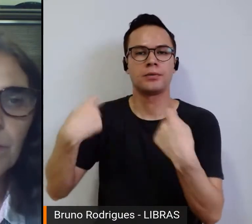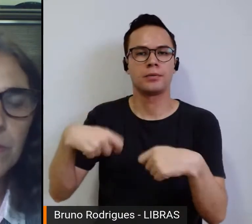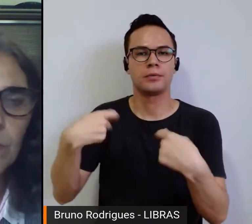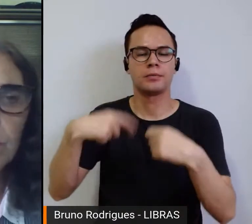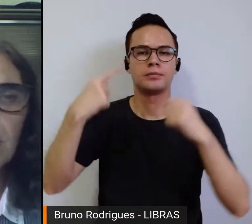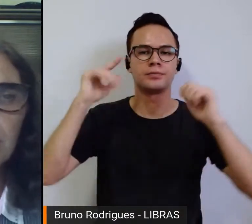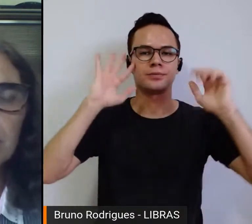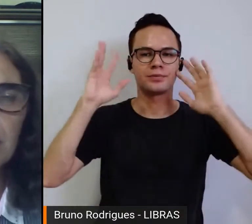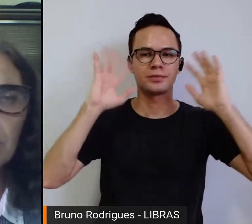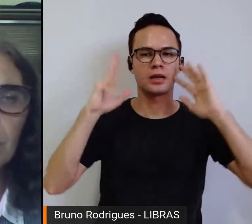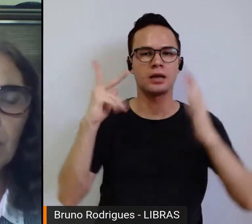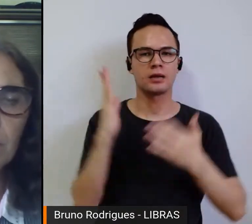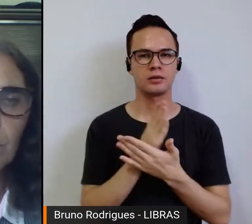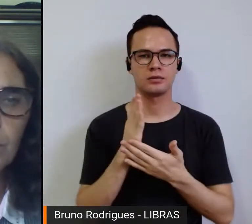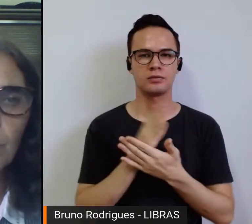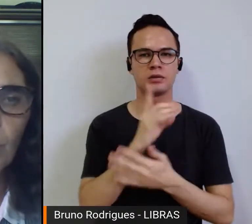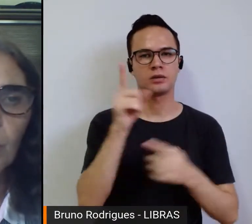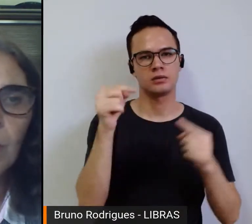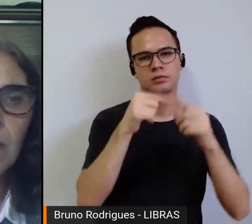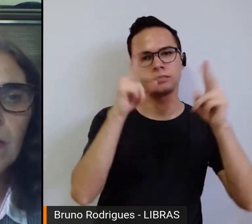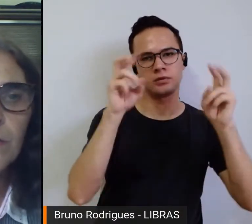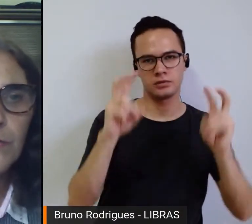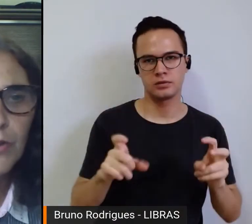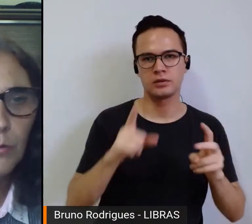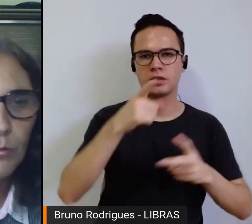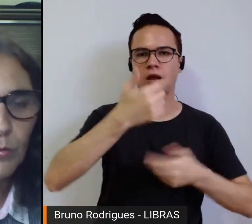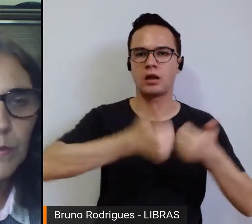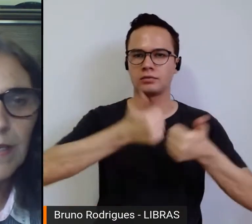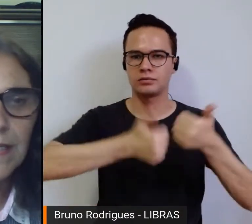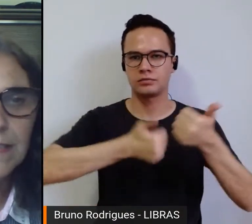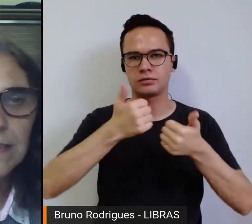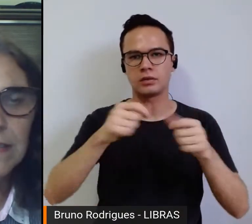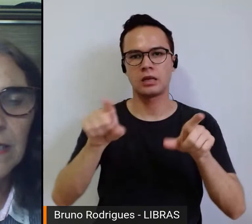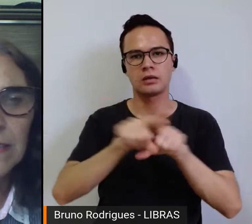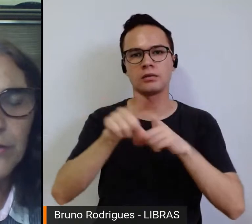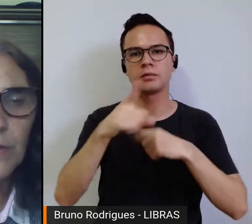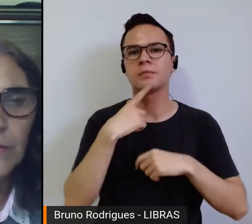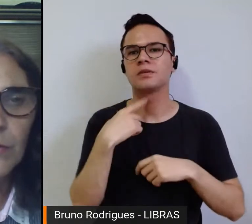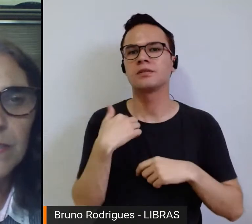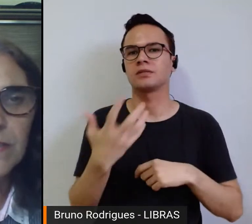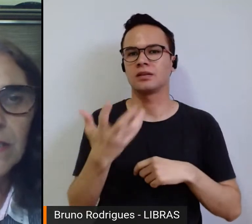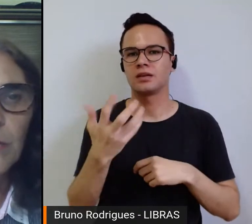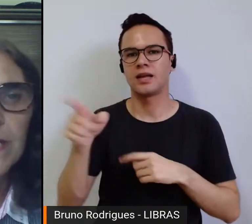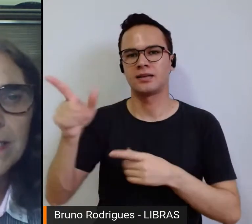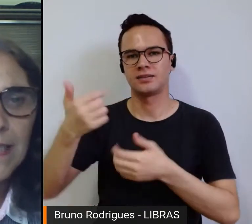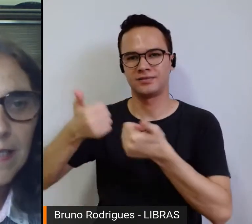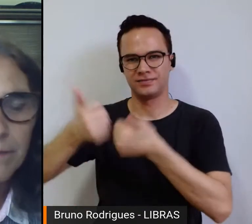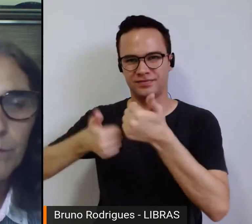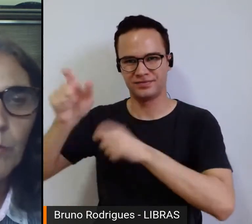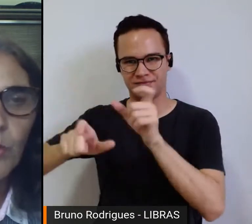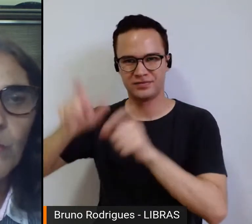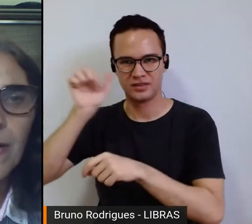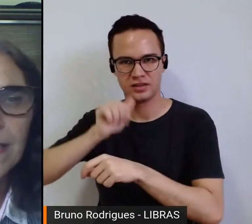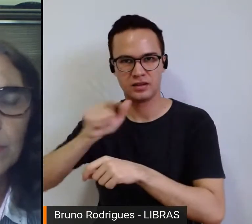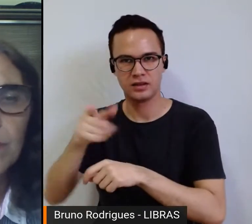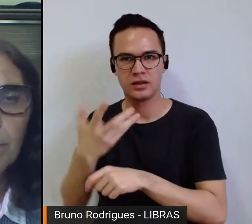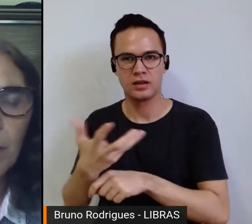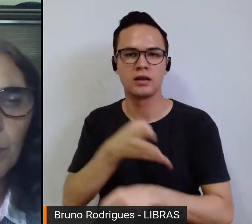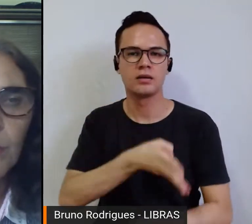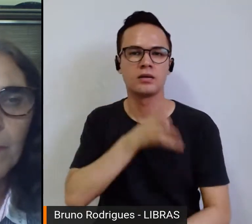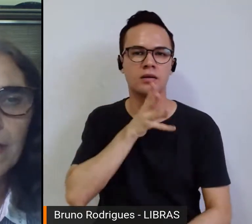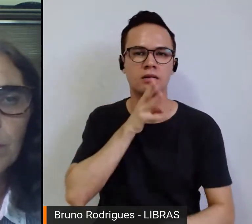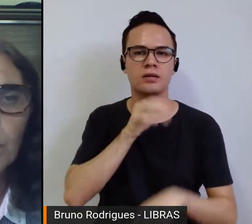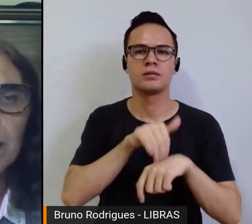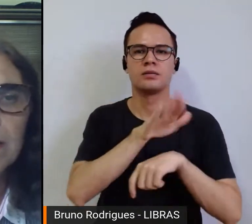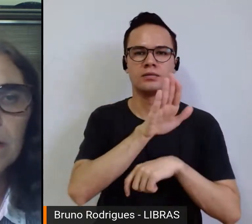pensarmos alguns temas relacionados ao futebol, surgiu do interesse das jogadoras de conhecer um pouco mais ou